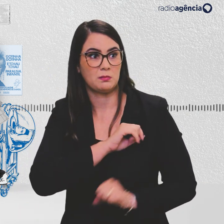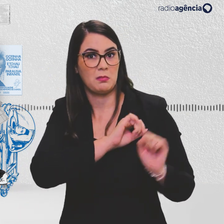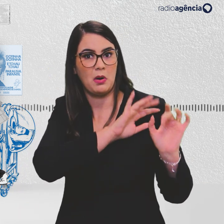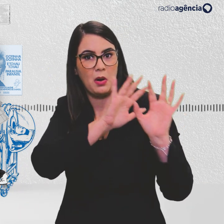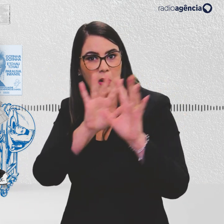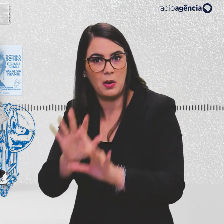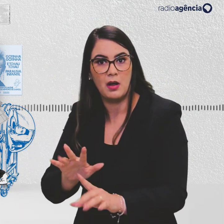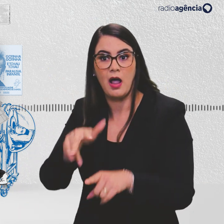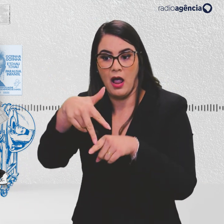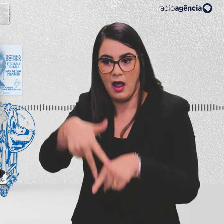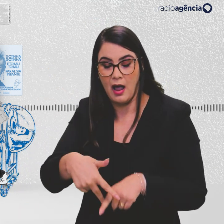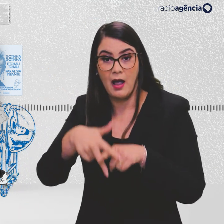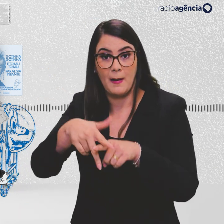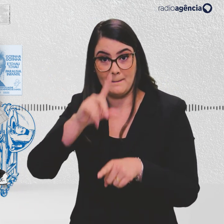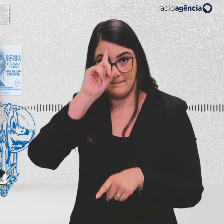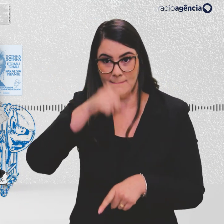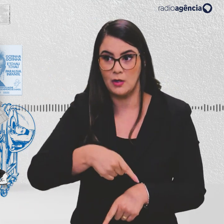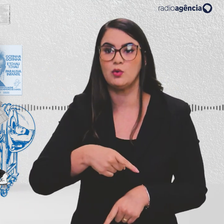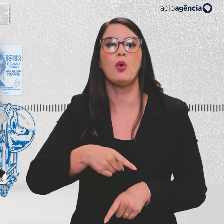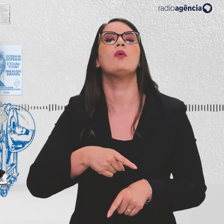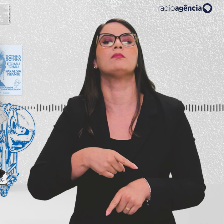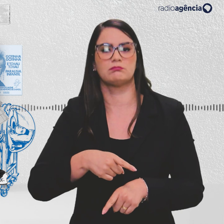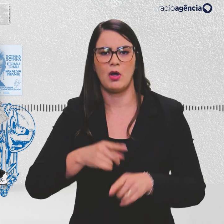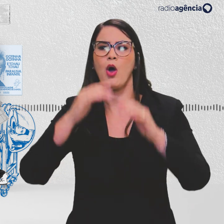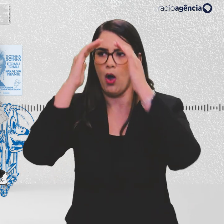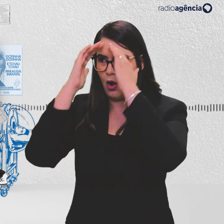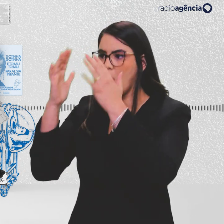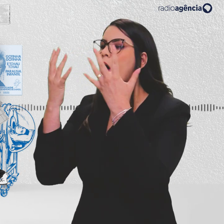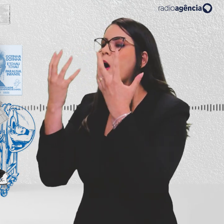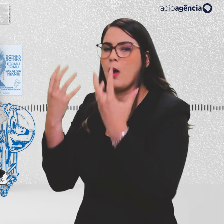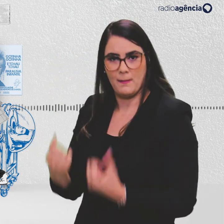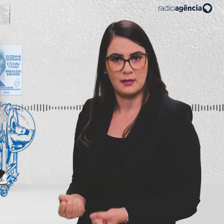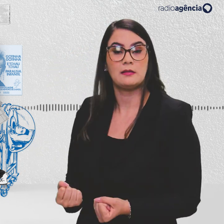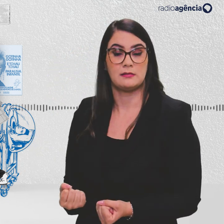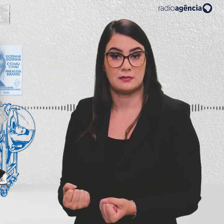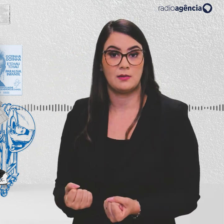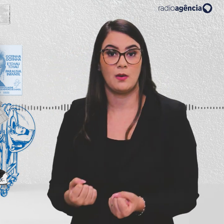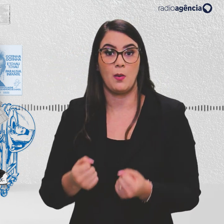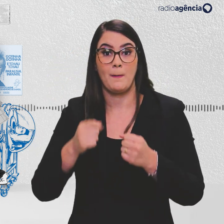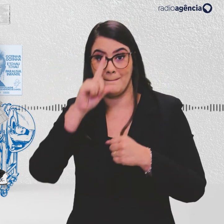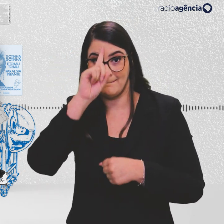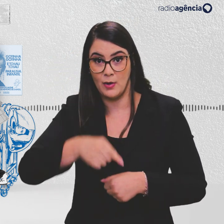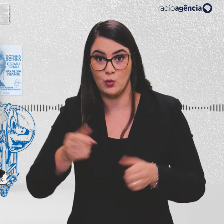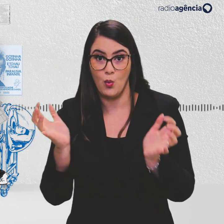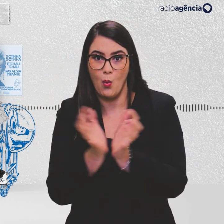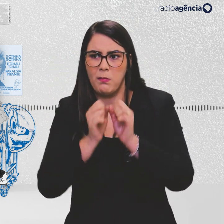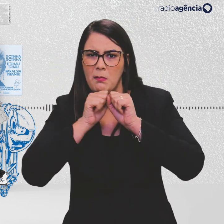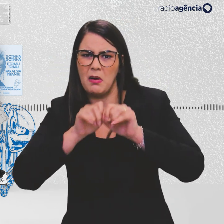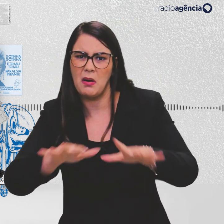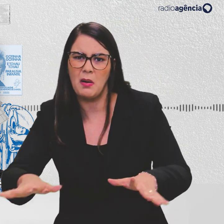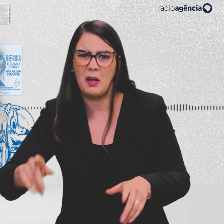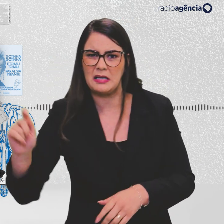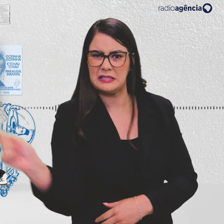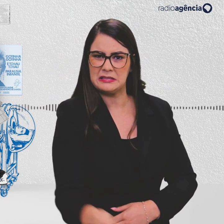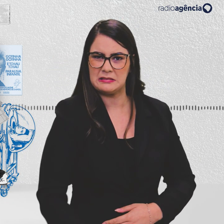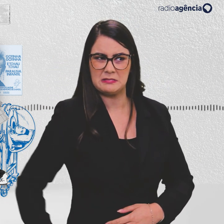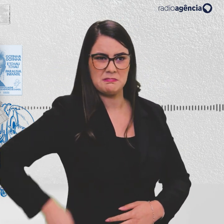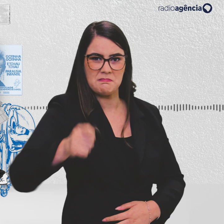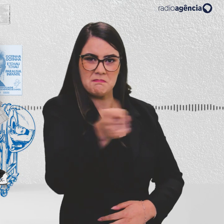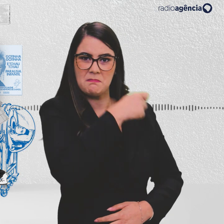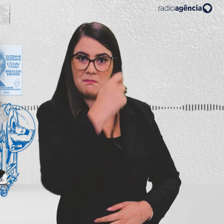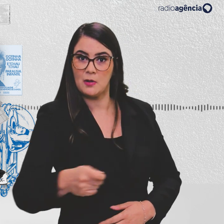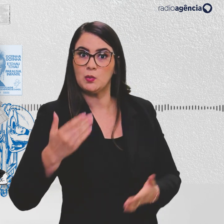cavailerianos, recebendo ordens, deram fiel cumprimento às mesmas, entrando a dispersar os grupos a golpes de espada.